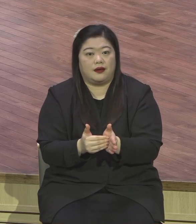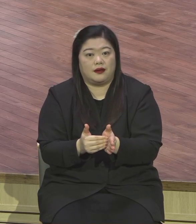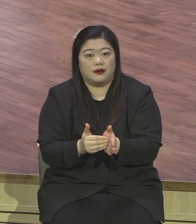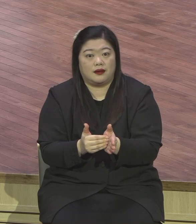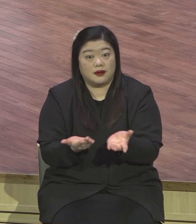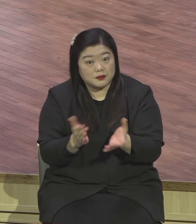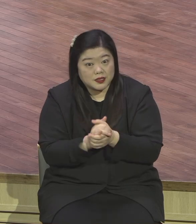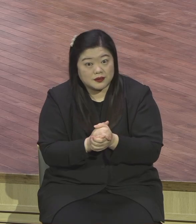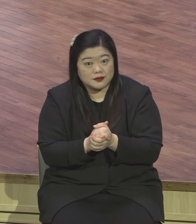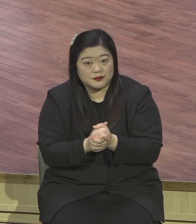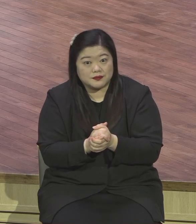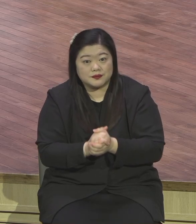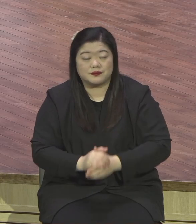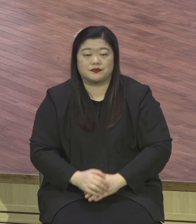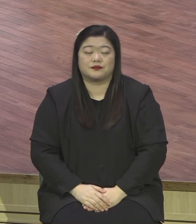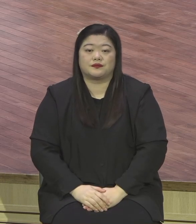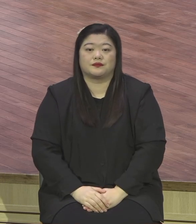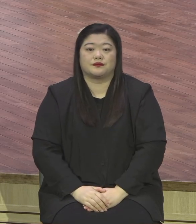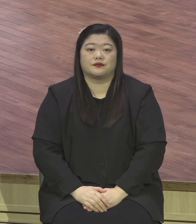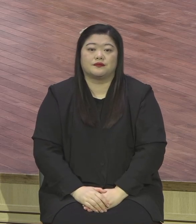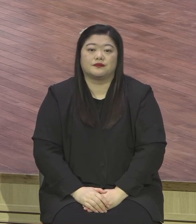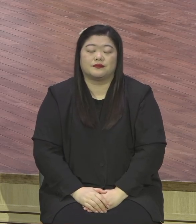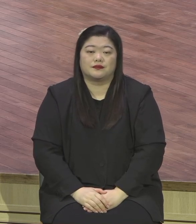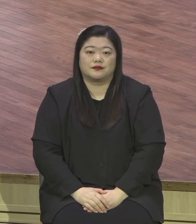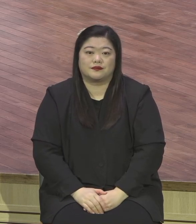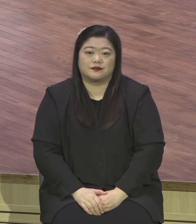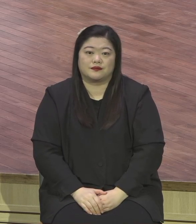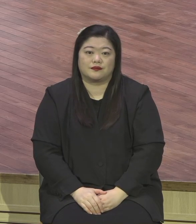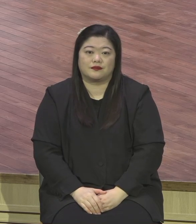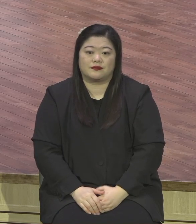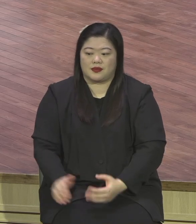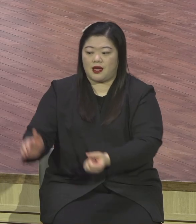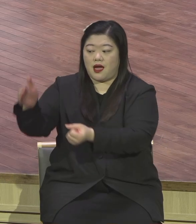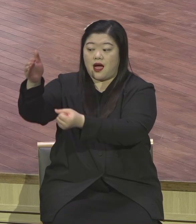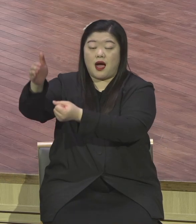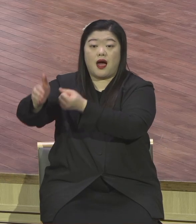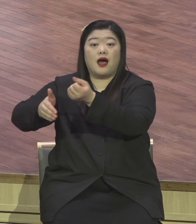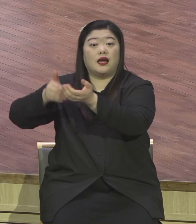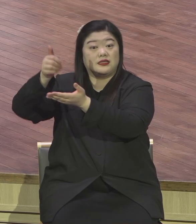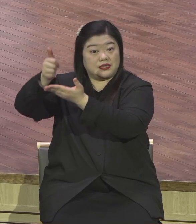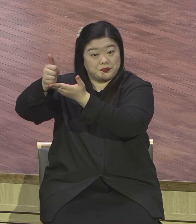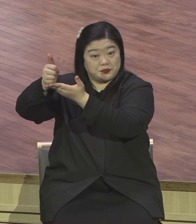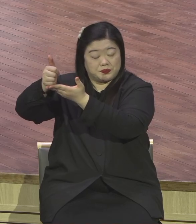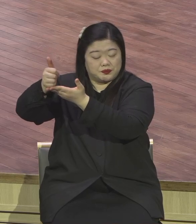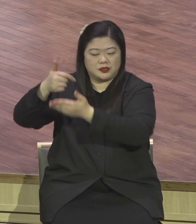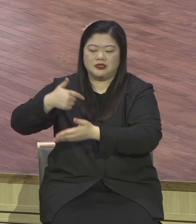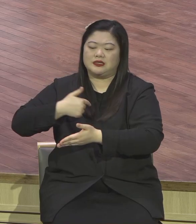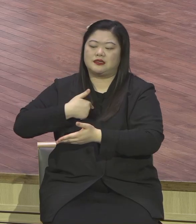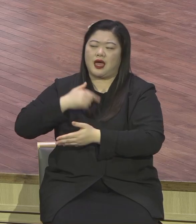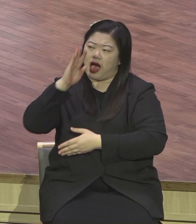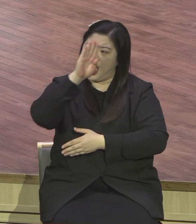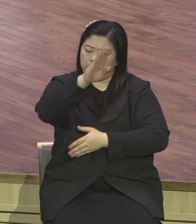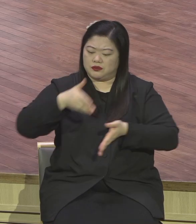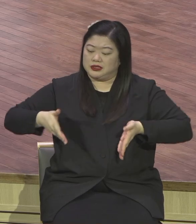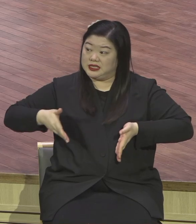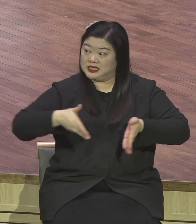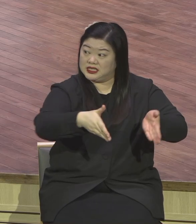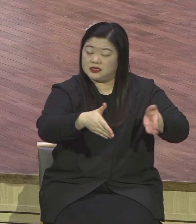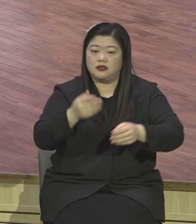우리에게 큰 길을 만드시는 웨이 메이커시다는 것입니다. 내 앞에 큰